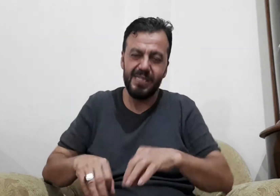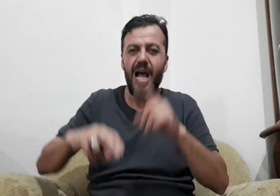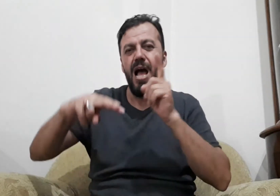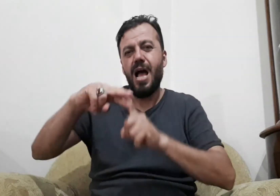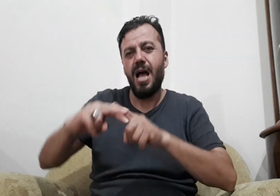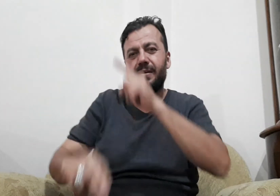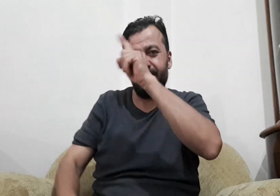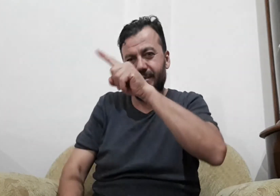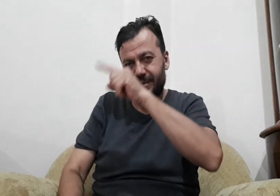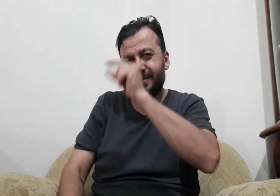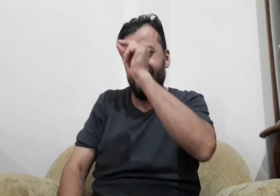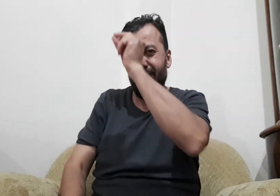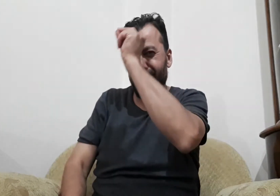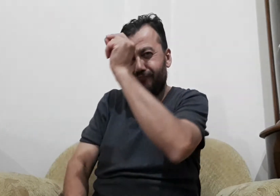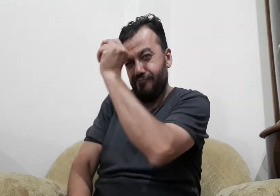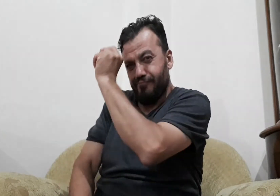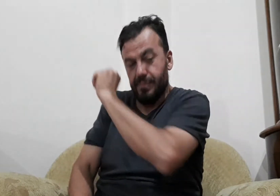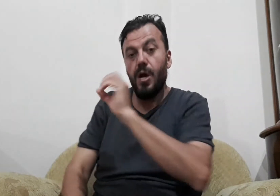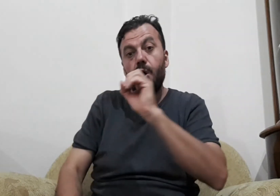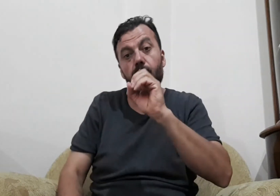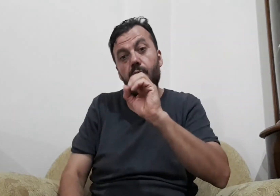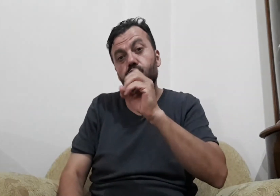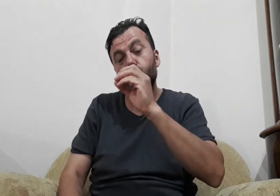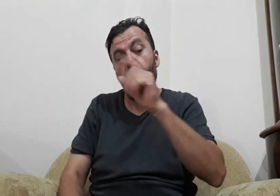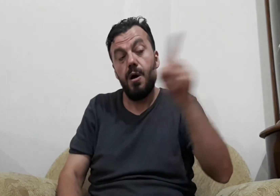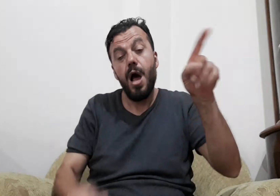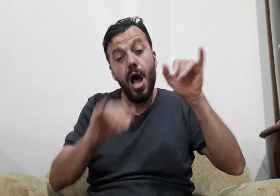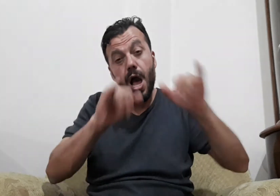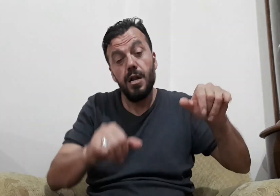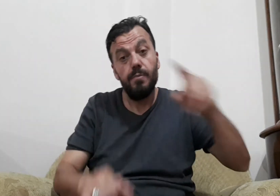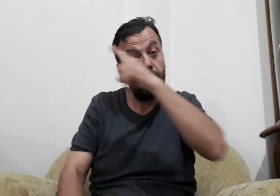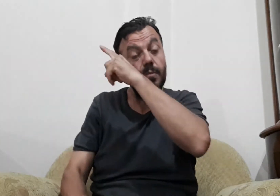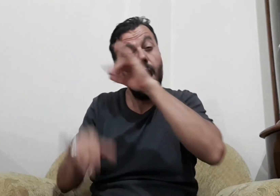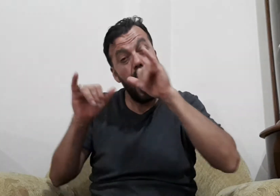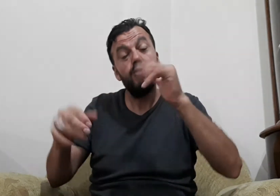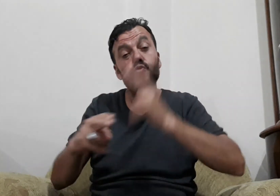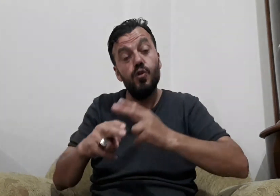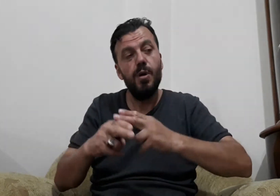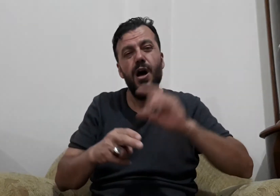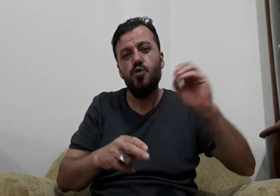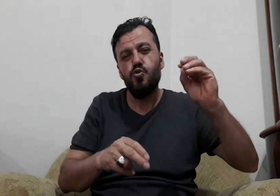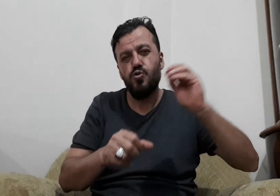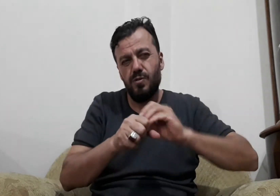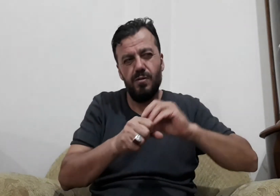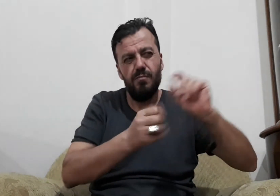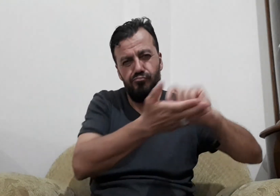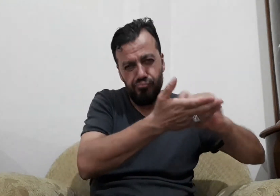şimdi öğretmen ilk Türkçe dersine alfabelerde harflere başlamış